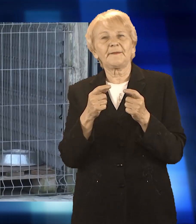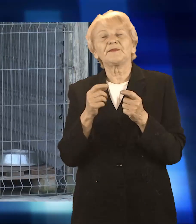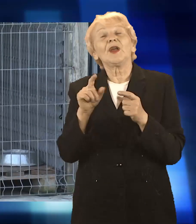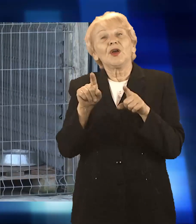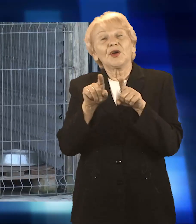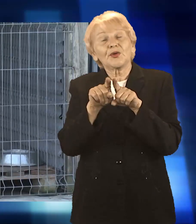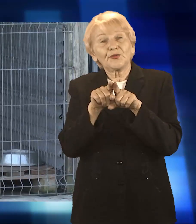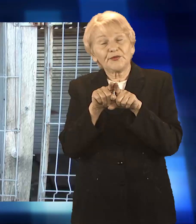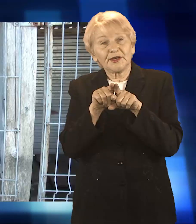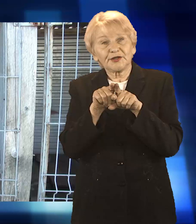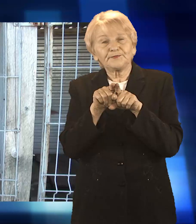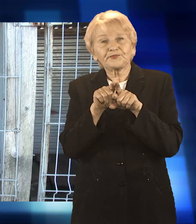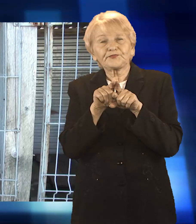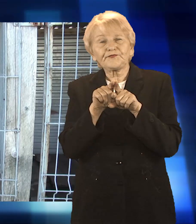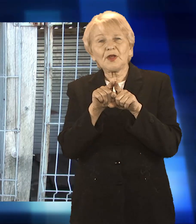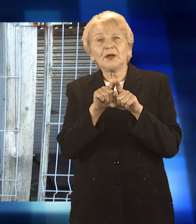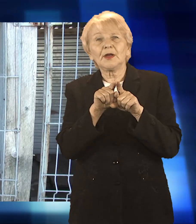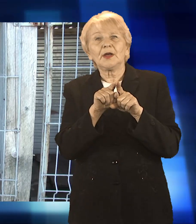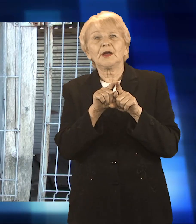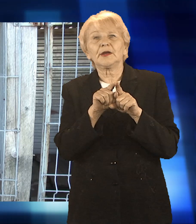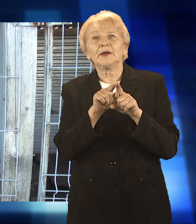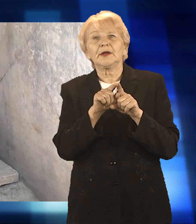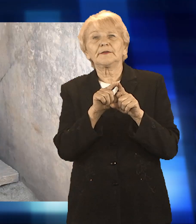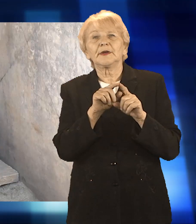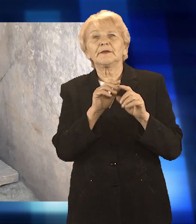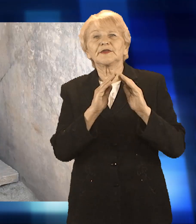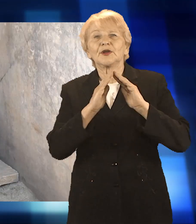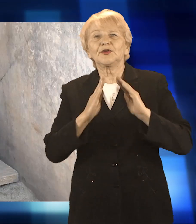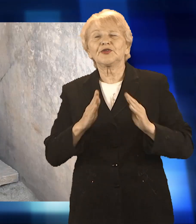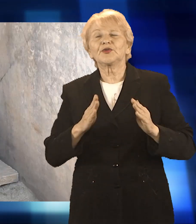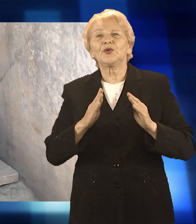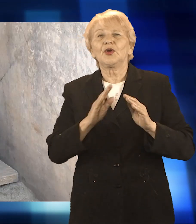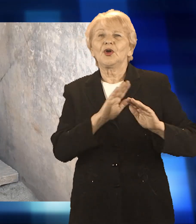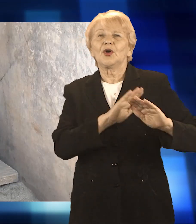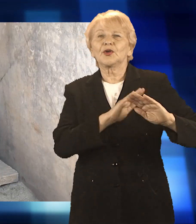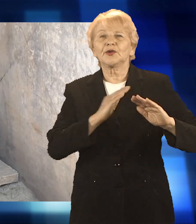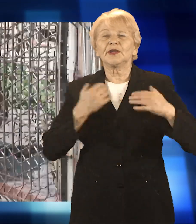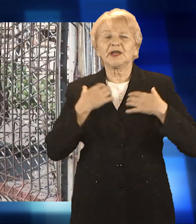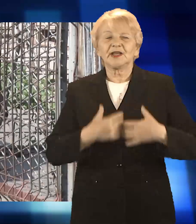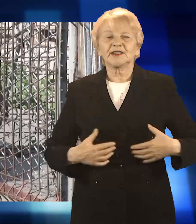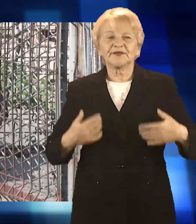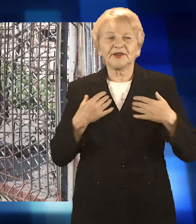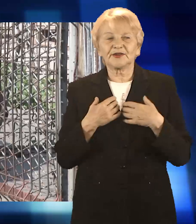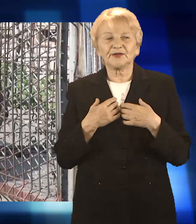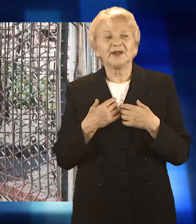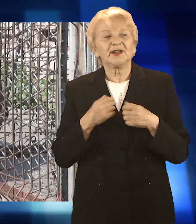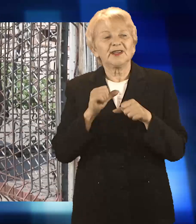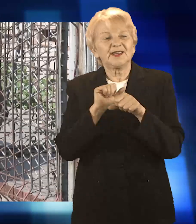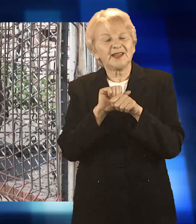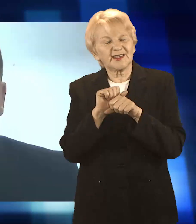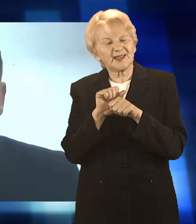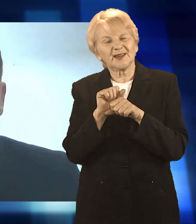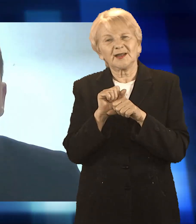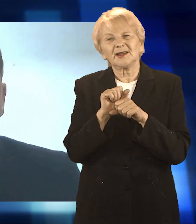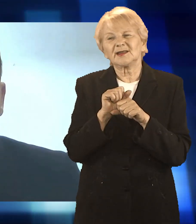Przedsiębiorstwo komunalne prowadzi też schronisko dla bezdomnych zwierząt i także tutaj na początku epidemii wprowadzono pewne opostrzenia.